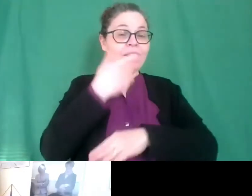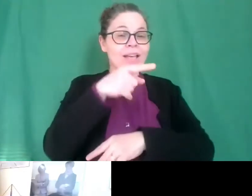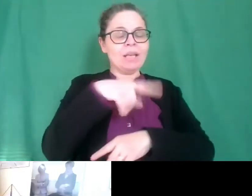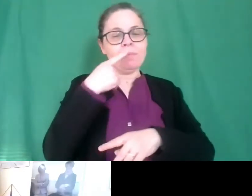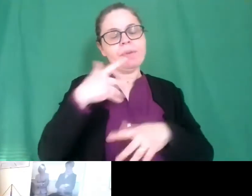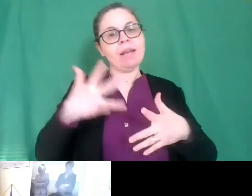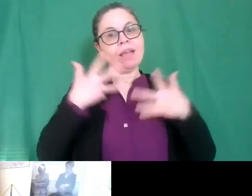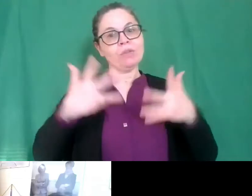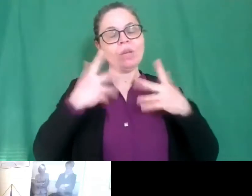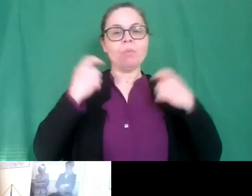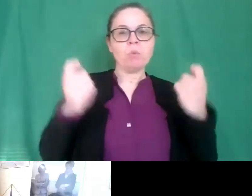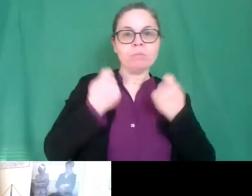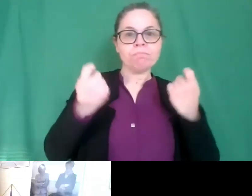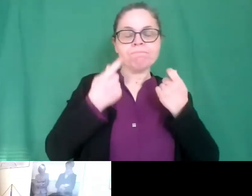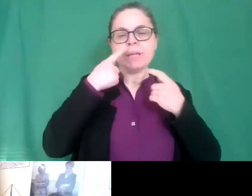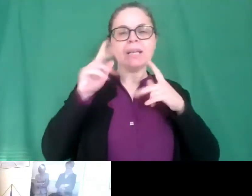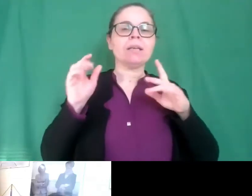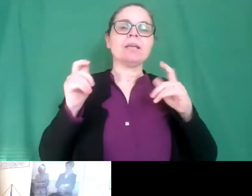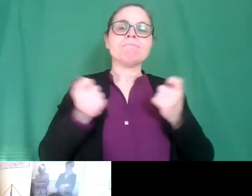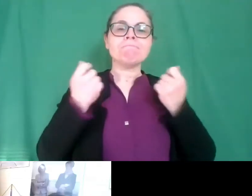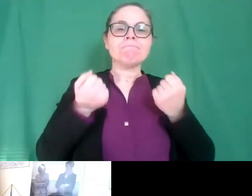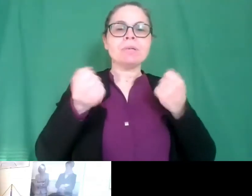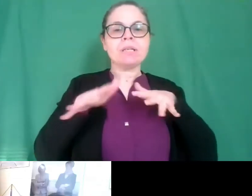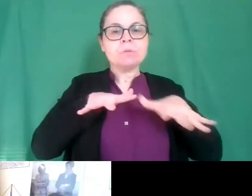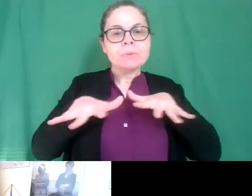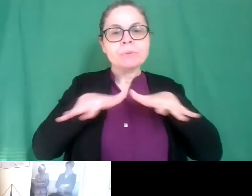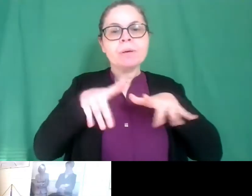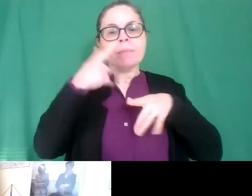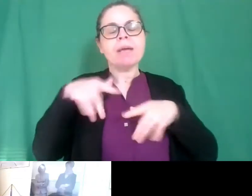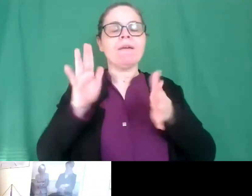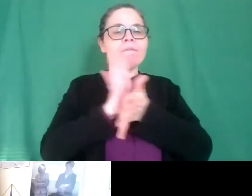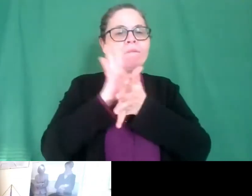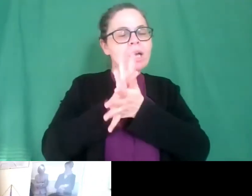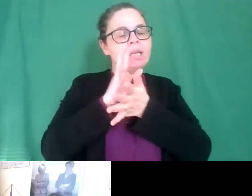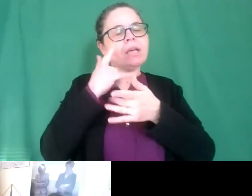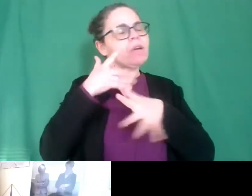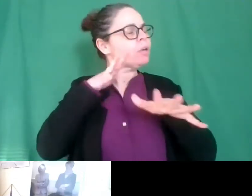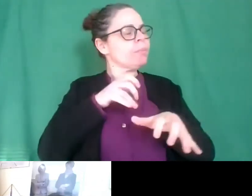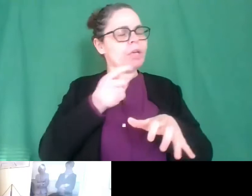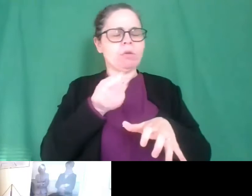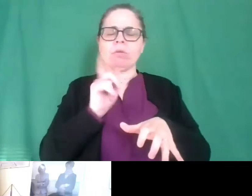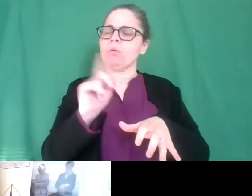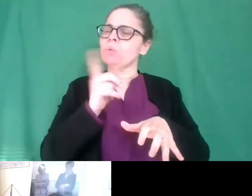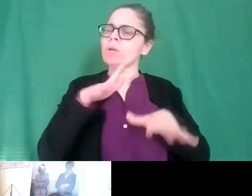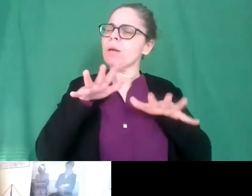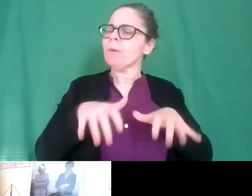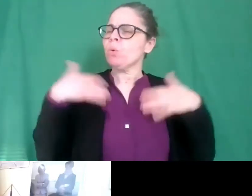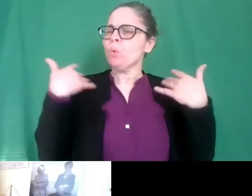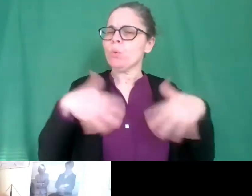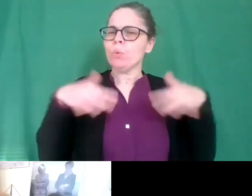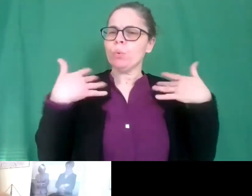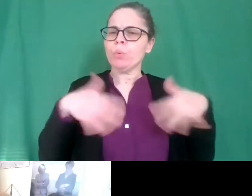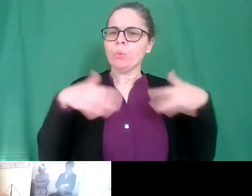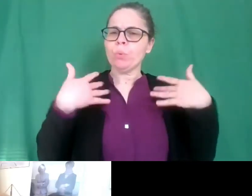anche a distanza vi assicuro che non è eh l'impegno non è poco anzi e vantaggi e